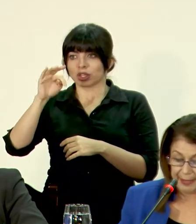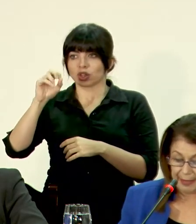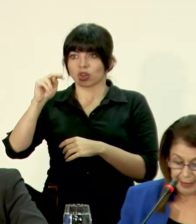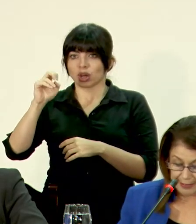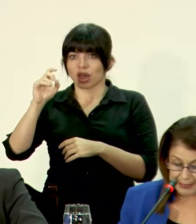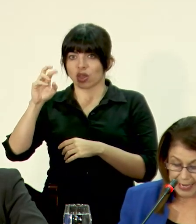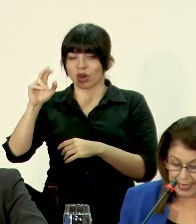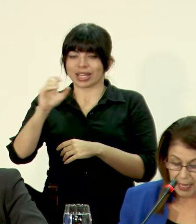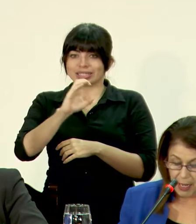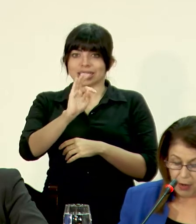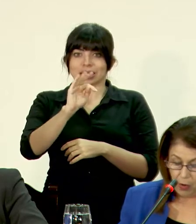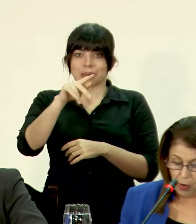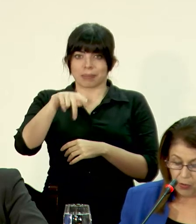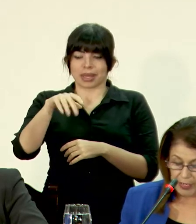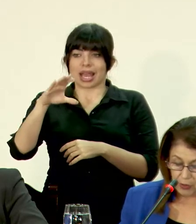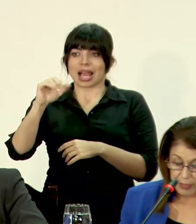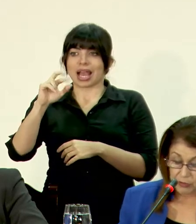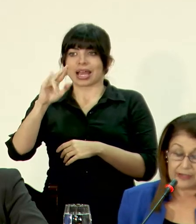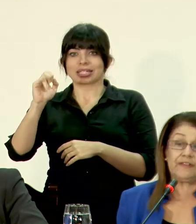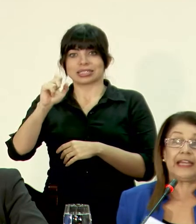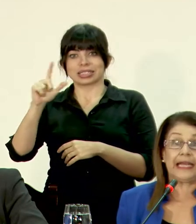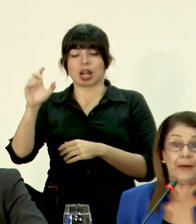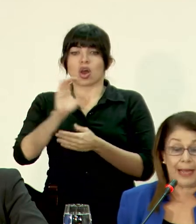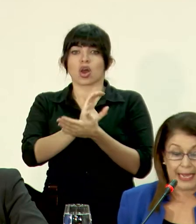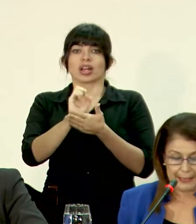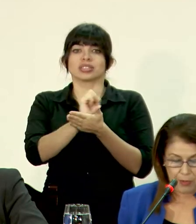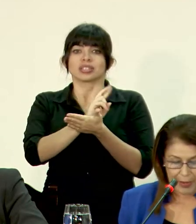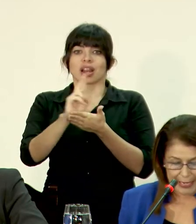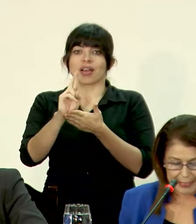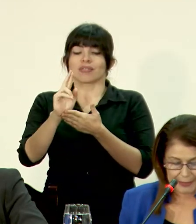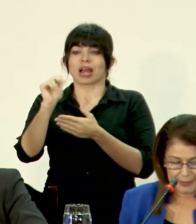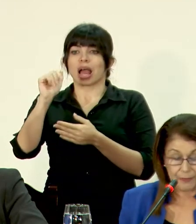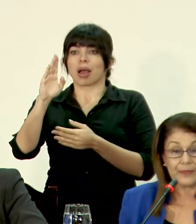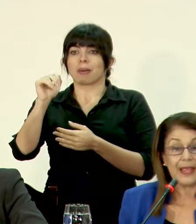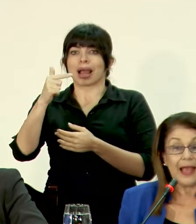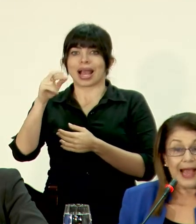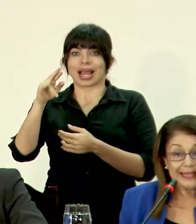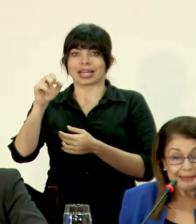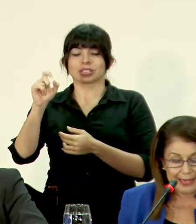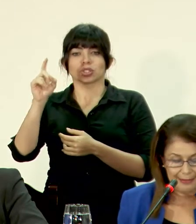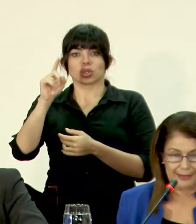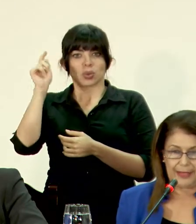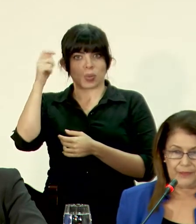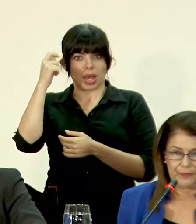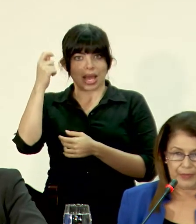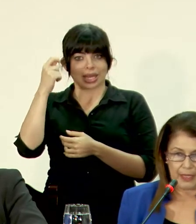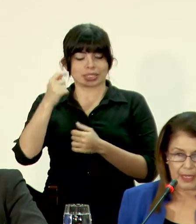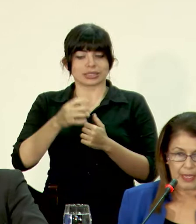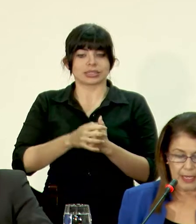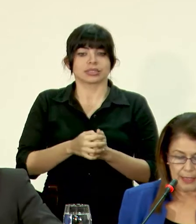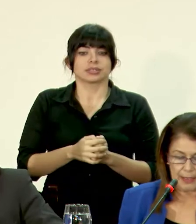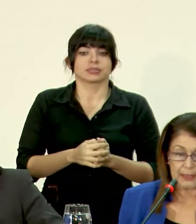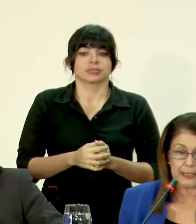el CTP de Carrizal o del Colegio San Rafael en Avangares de Guanacaste. Hay 30